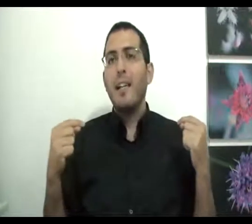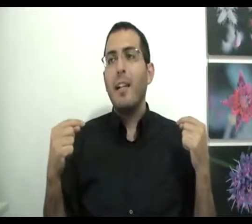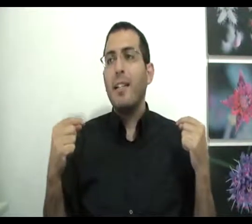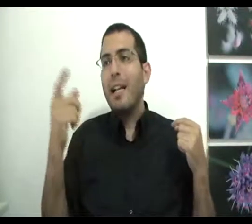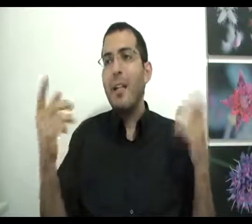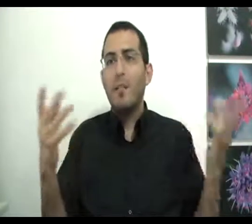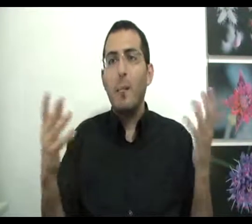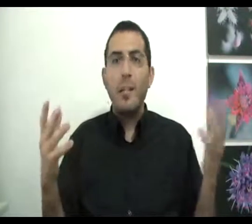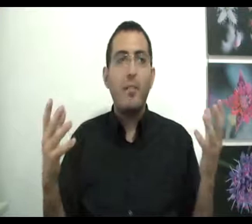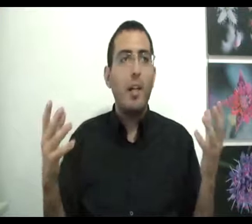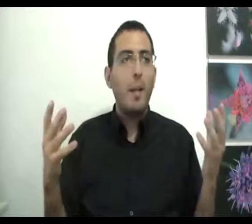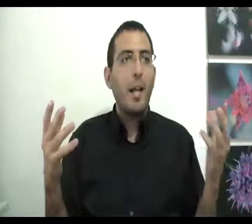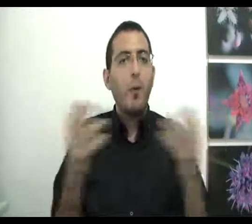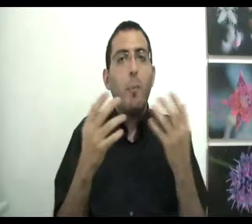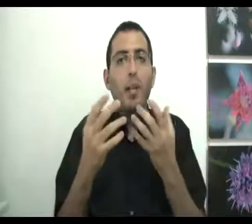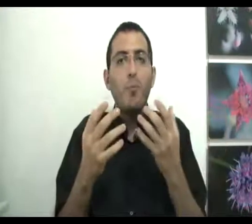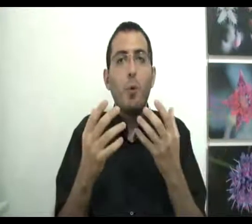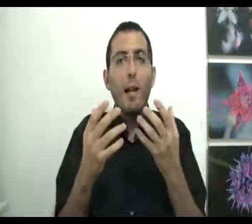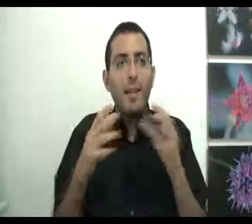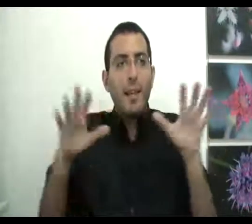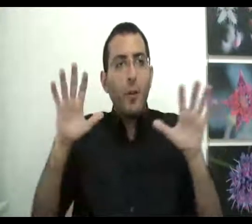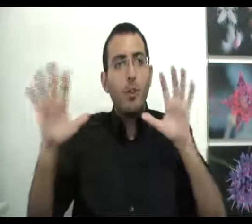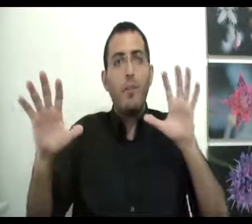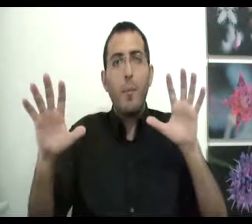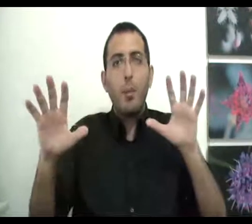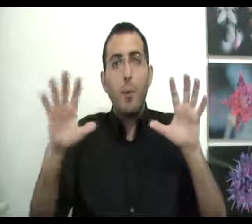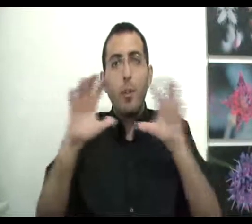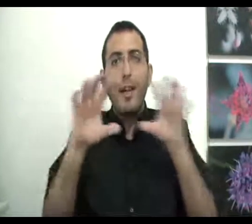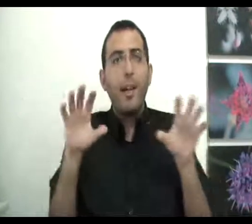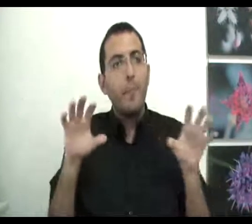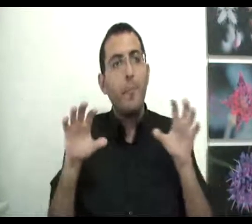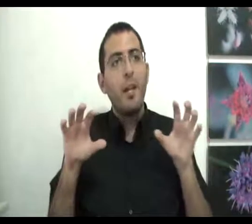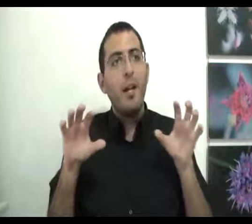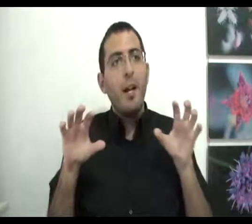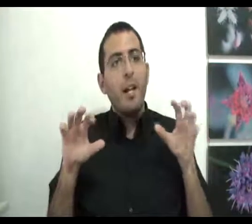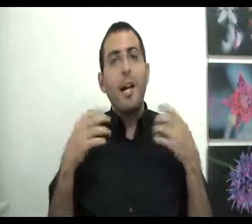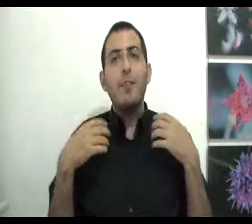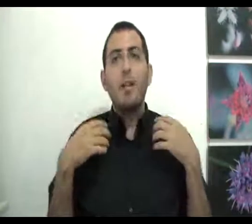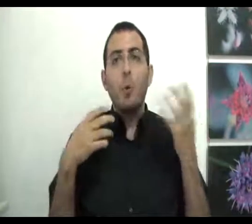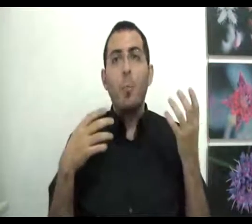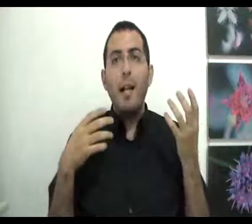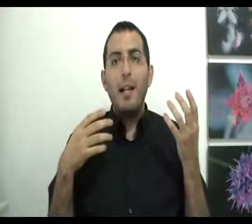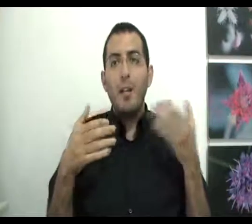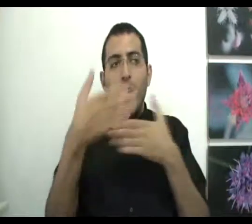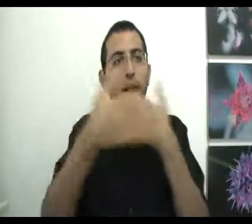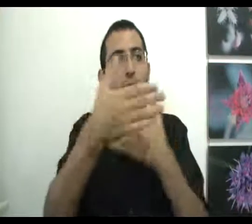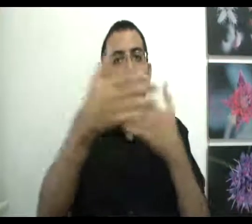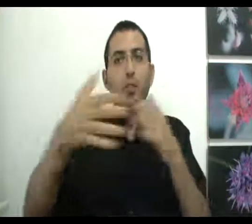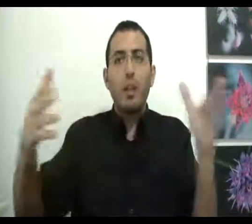לדעת להבדיל בין הדברים ולכן הוא לא מרגיש מוגבל כי ככל שהדברים יותר מוגדרים ככה אתה יותר מוגבל כי יש לך גדירות, יש לך